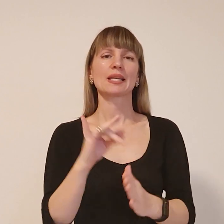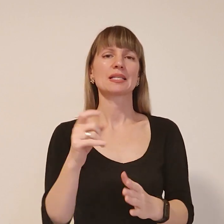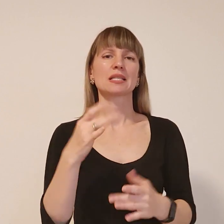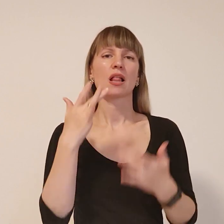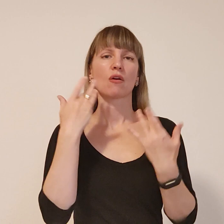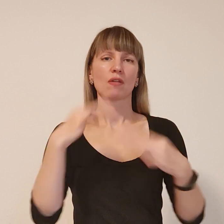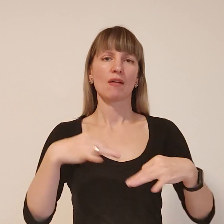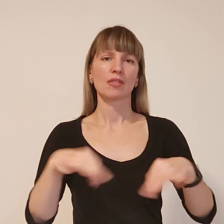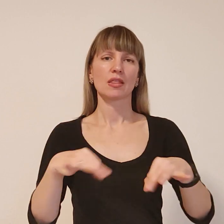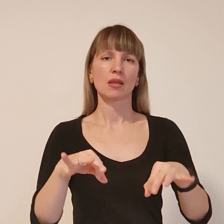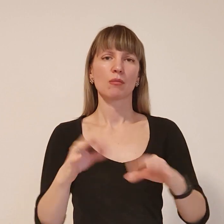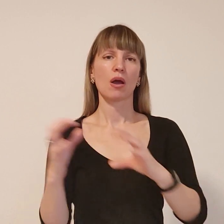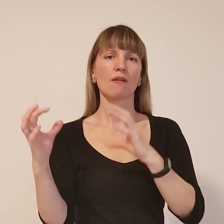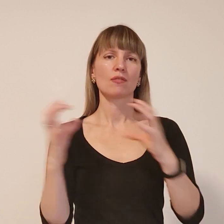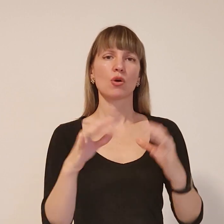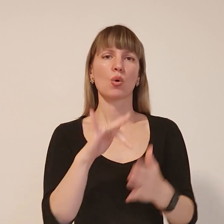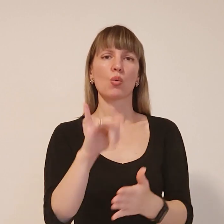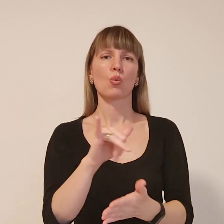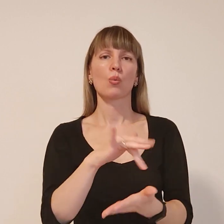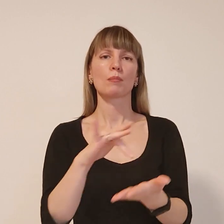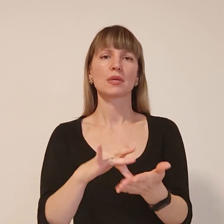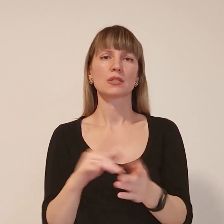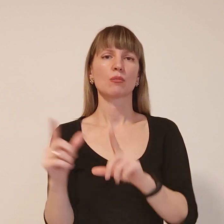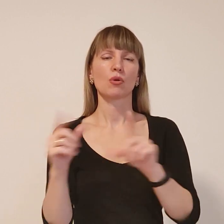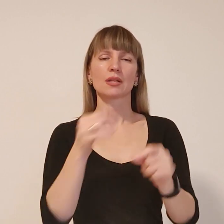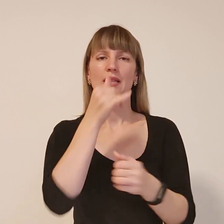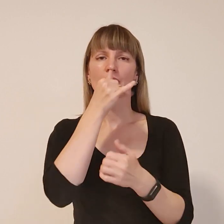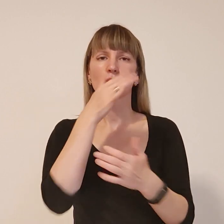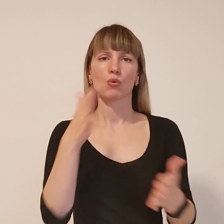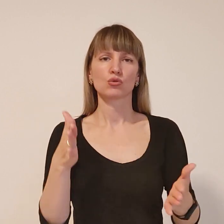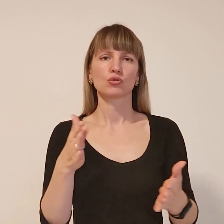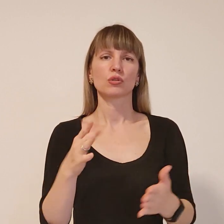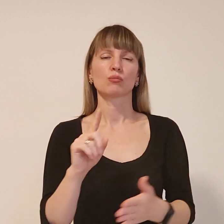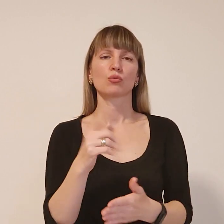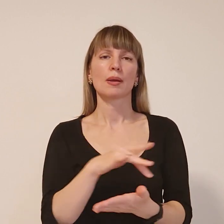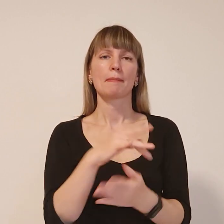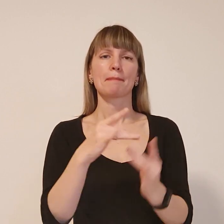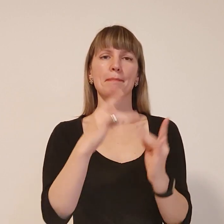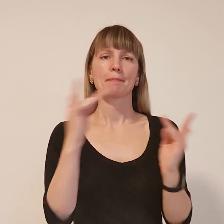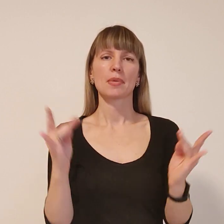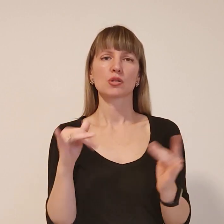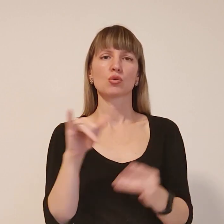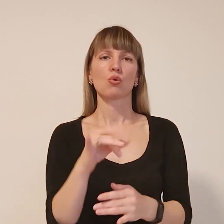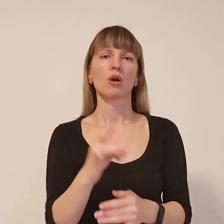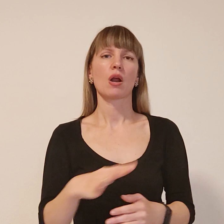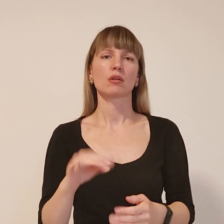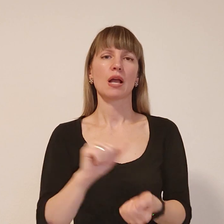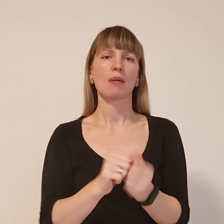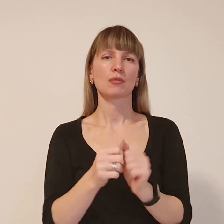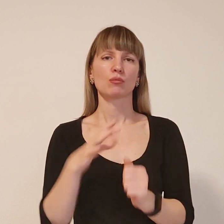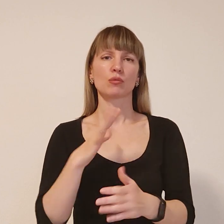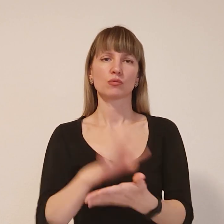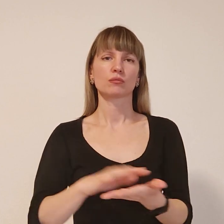автівок, автобуси у місто проїхати не можуть. Адже міст у районі Кам'янського був зруйнований 11